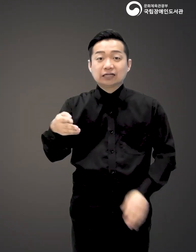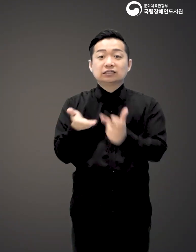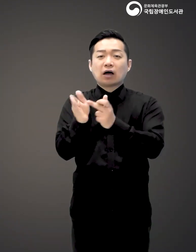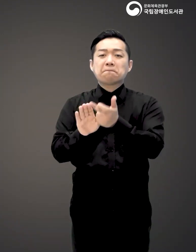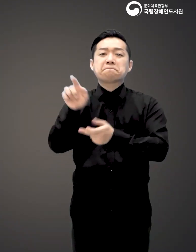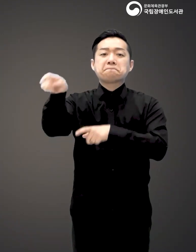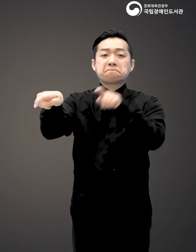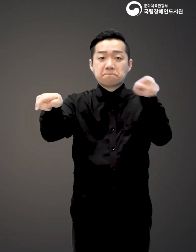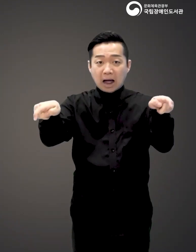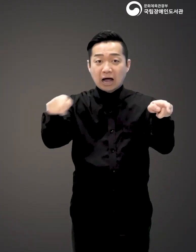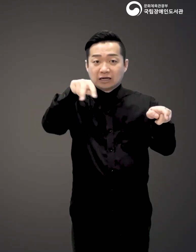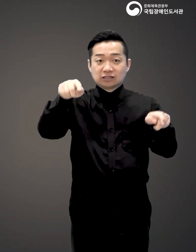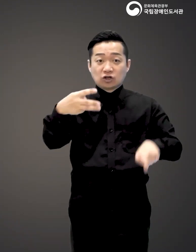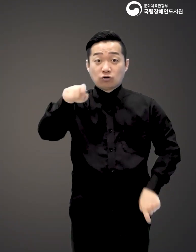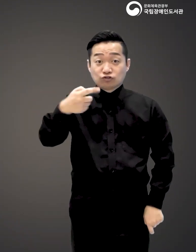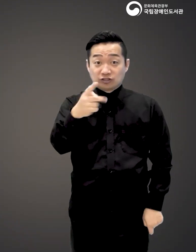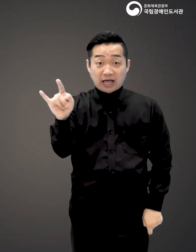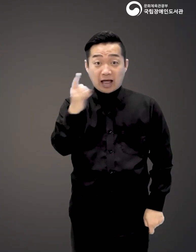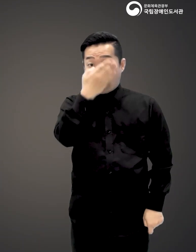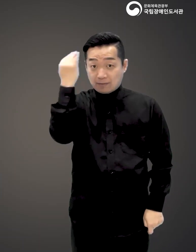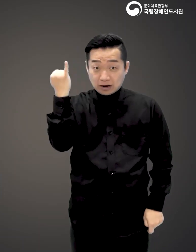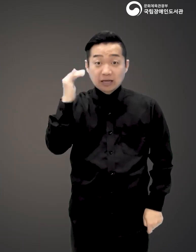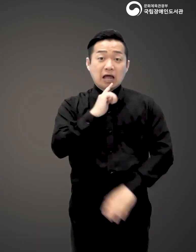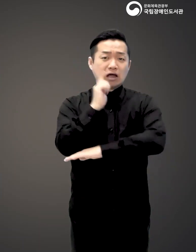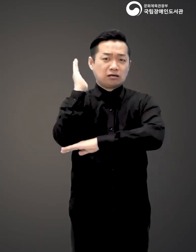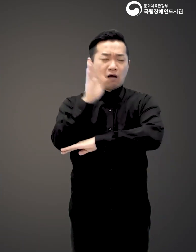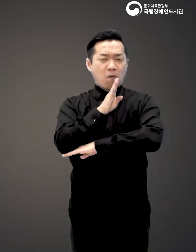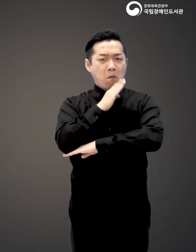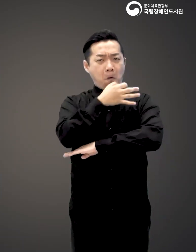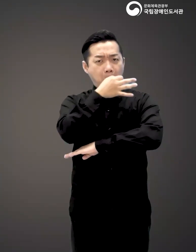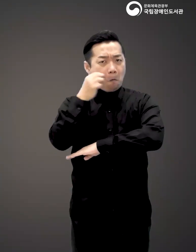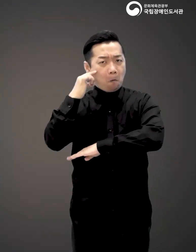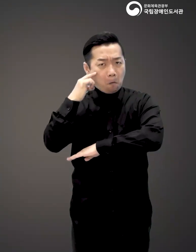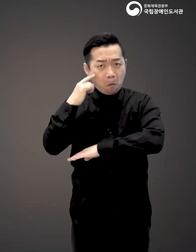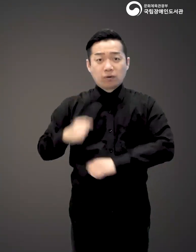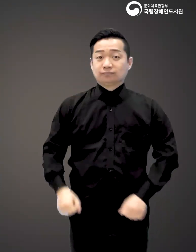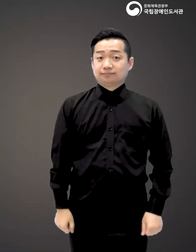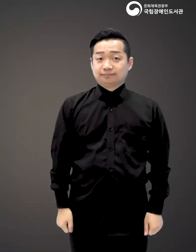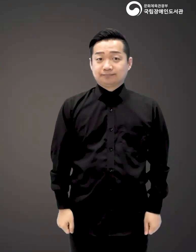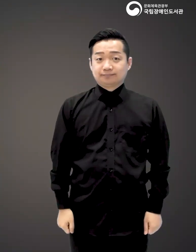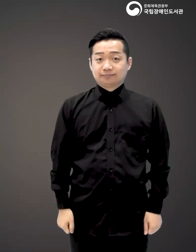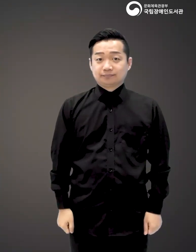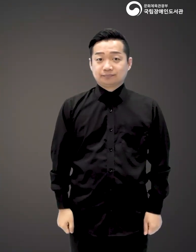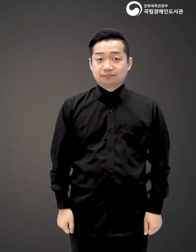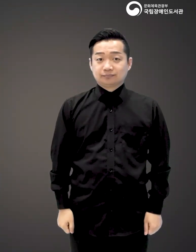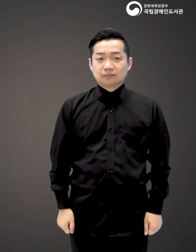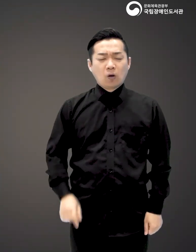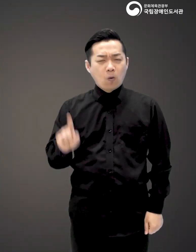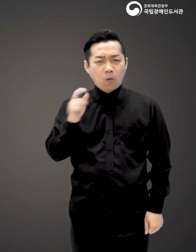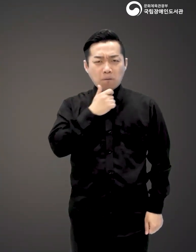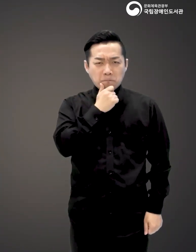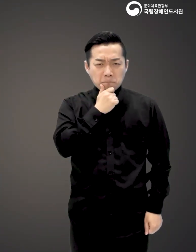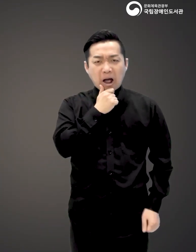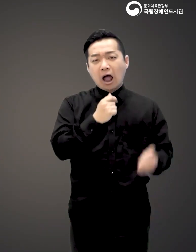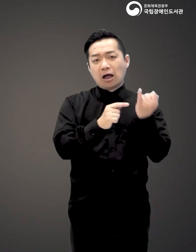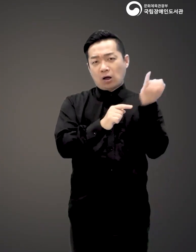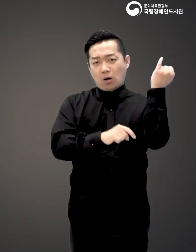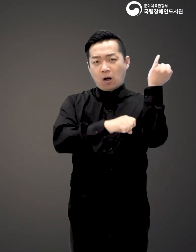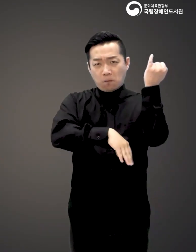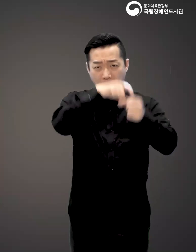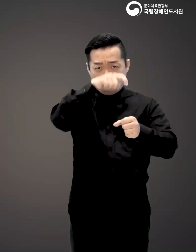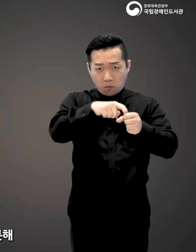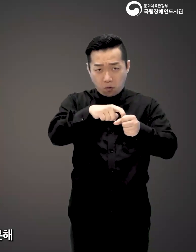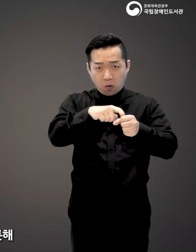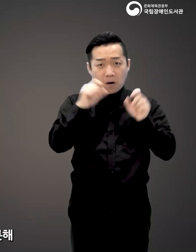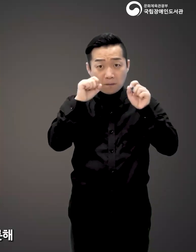뻗어나갔다는 설문대 할망 이야기는 그야말로 흥미진진합니다 어쩌면 여성의 본질을